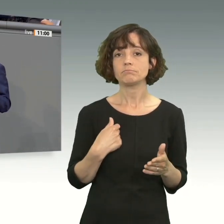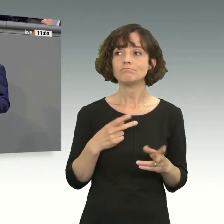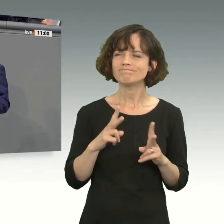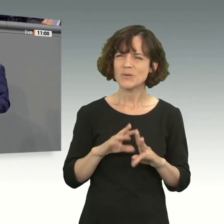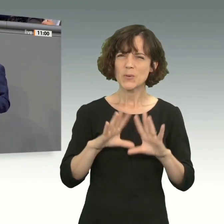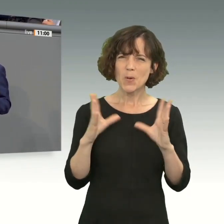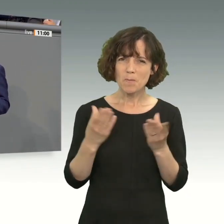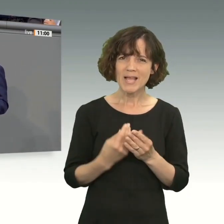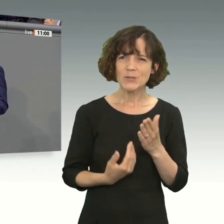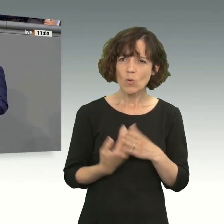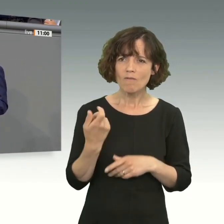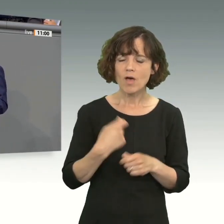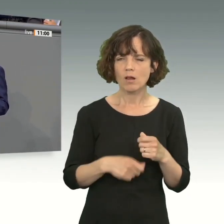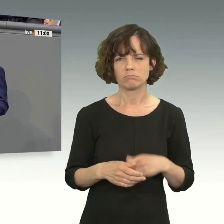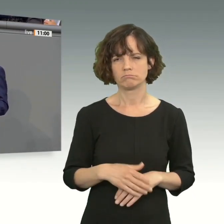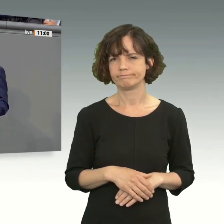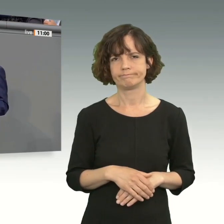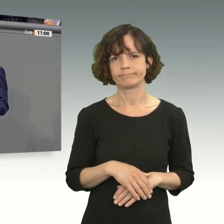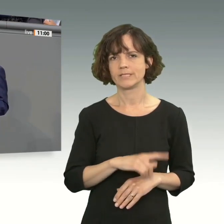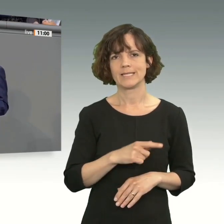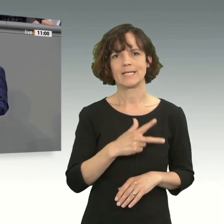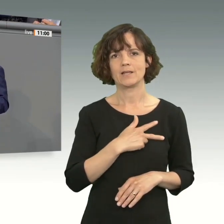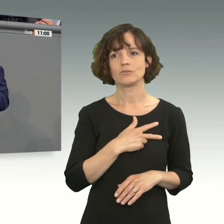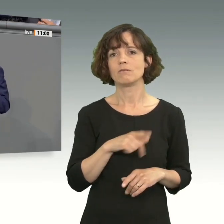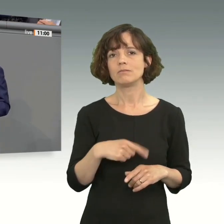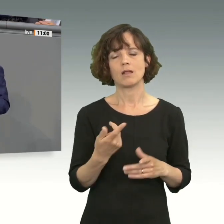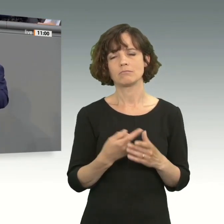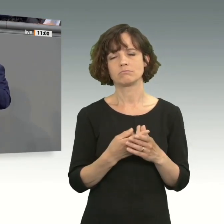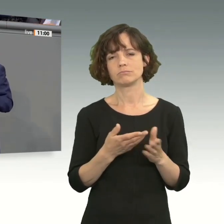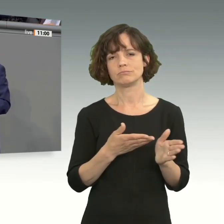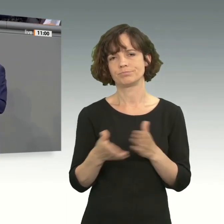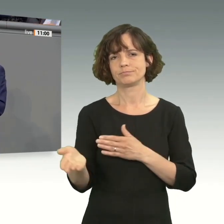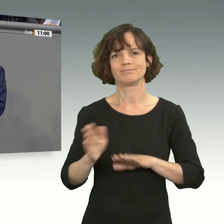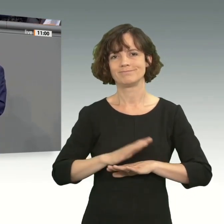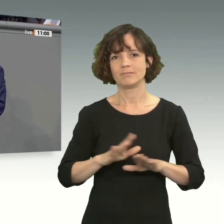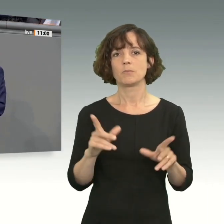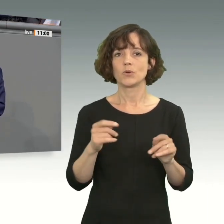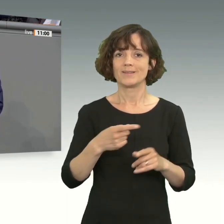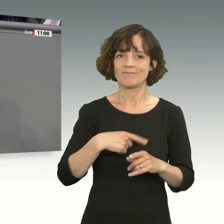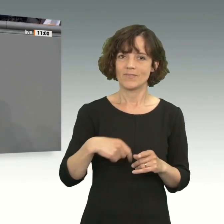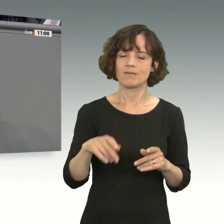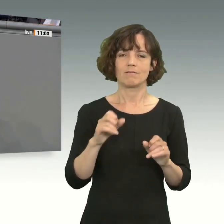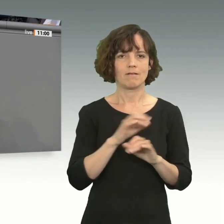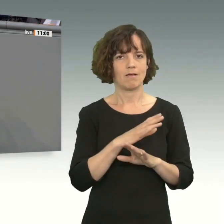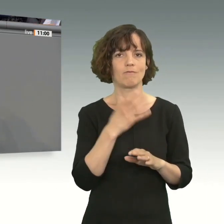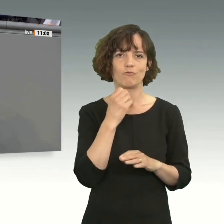ich halte komplette Neuverhandlungen, das will ich auch sagen, für nicht machbar, weil dann ist das Abkommen gescheitert. Also, wir setzen auf die